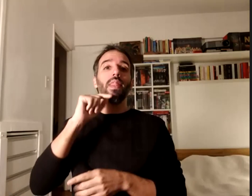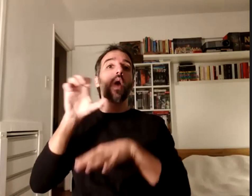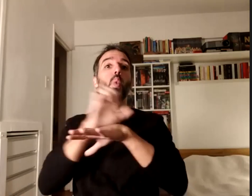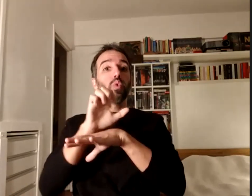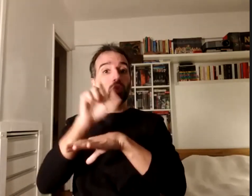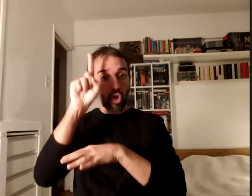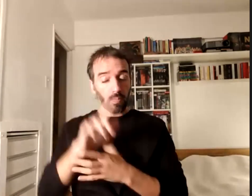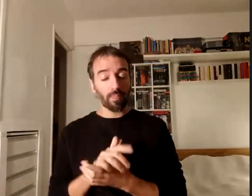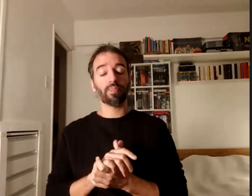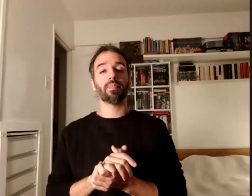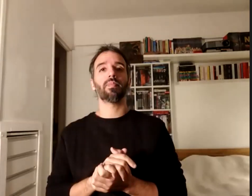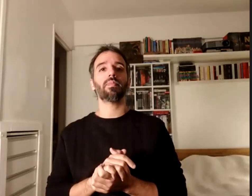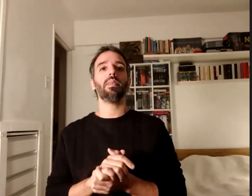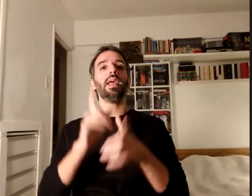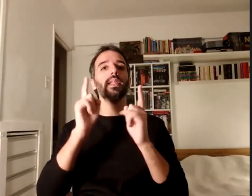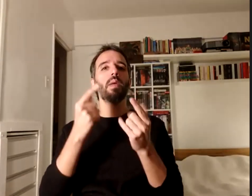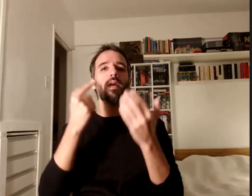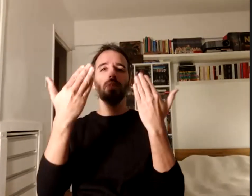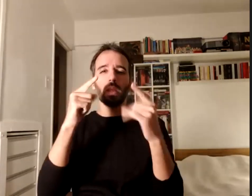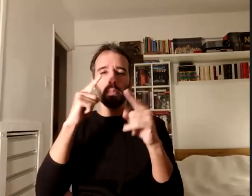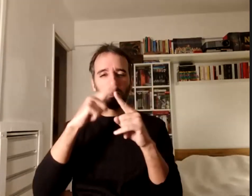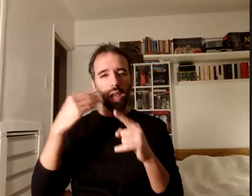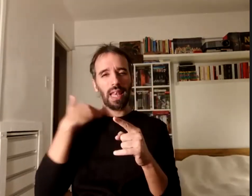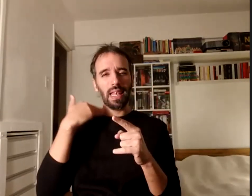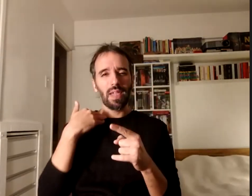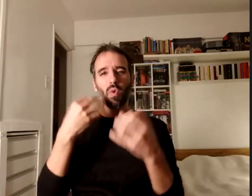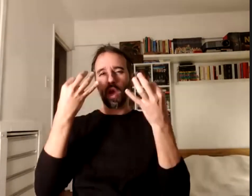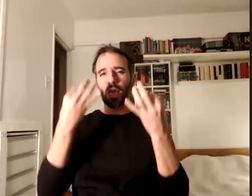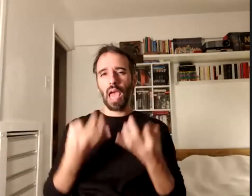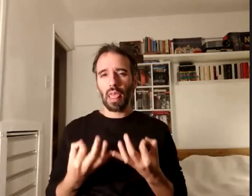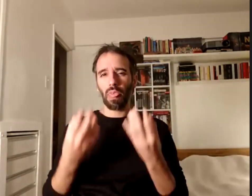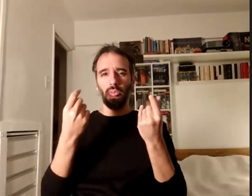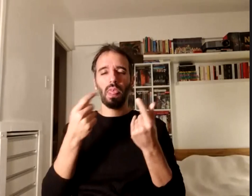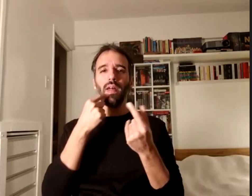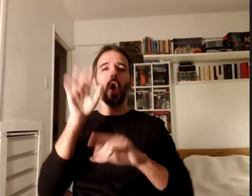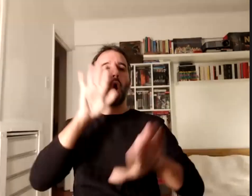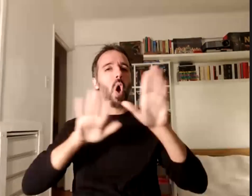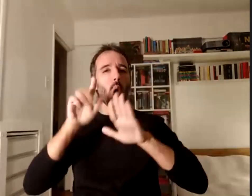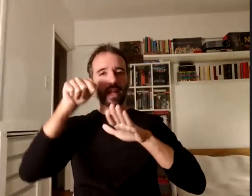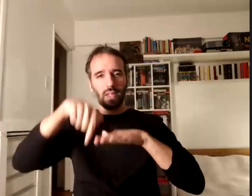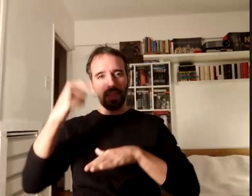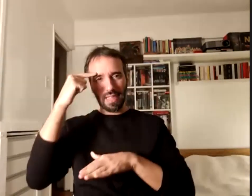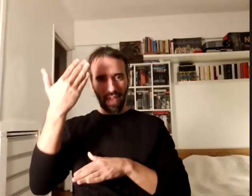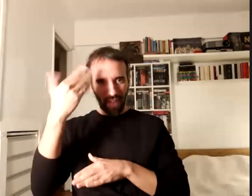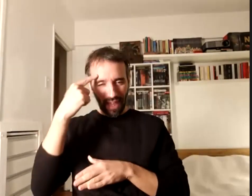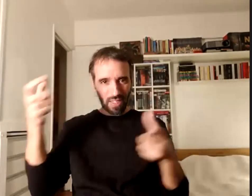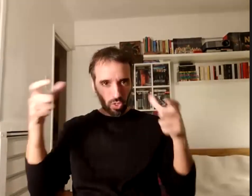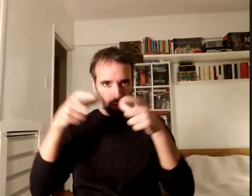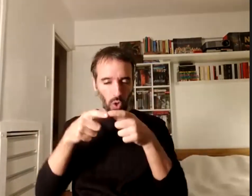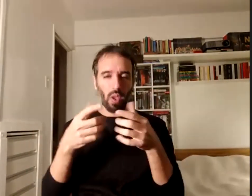nos felicitan por el libro y por la calidez y calidad de la organización del evento el equipo de accesibilidad cultural de